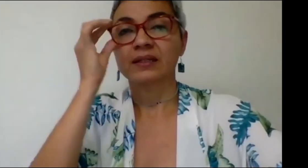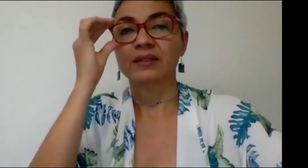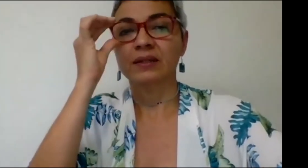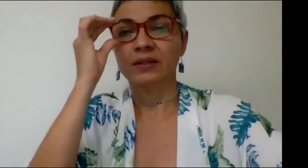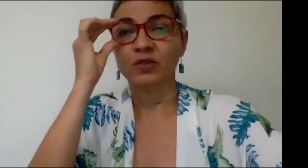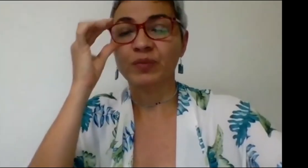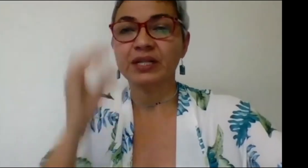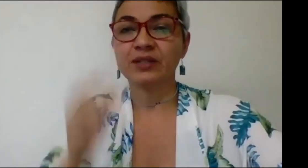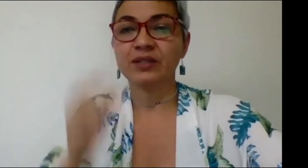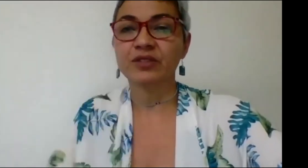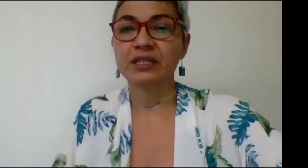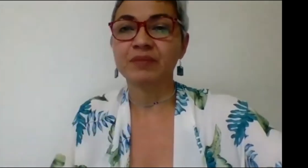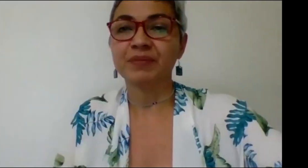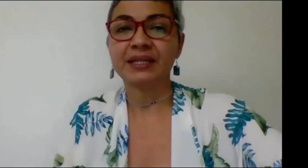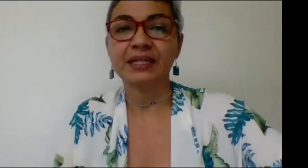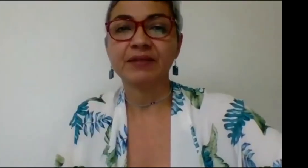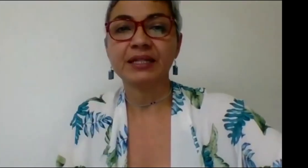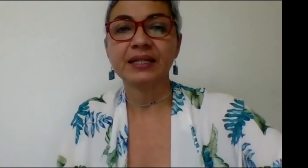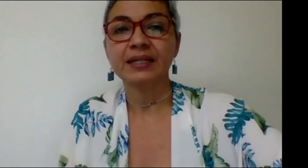con los compañeros que tienen pantalla abierta